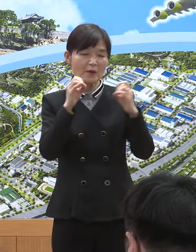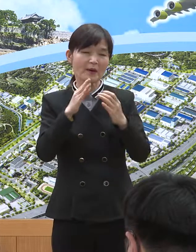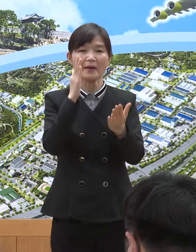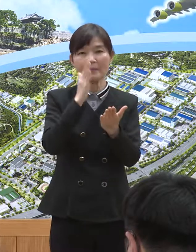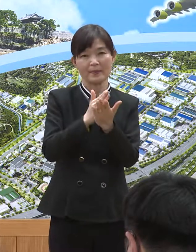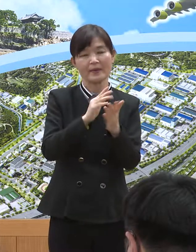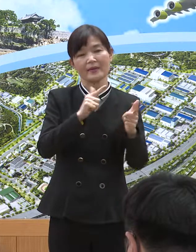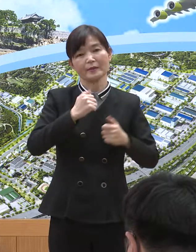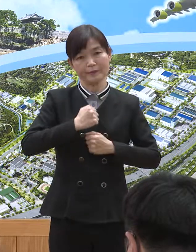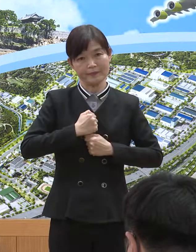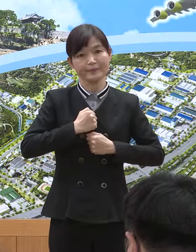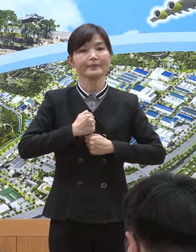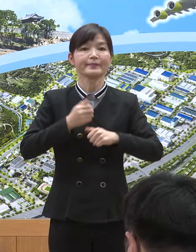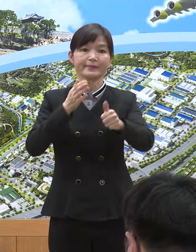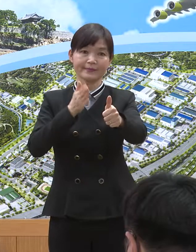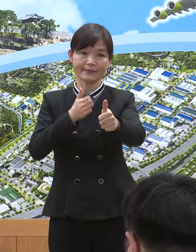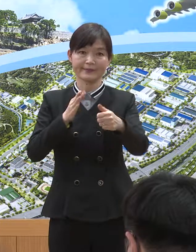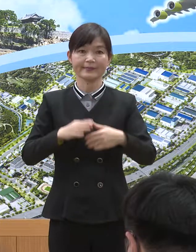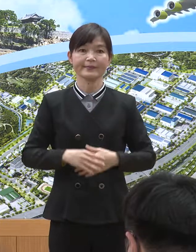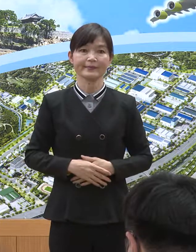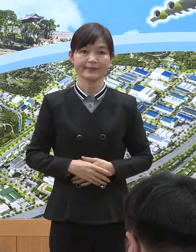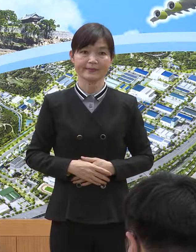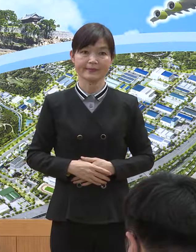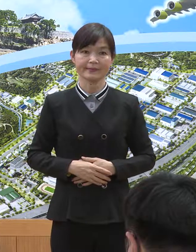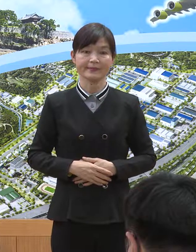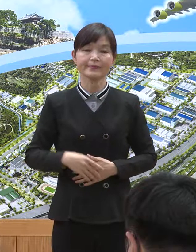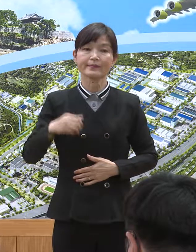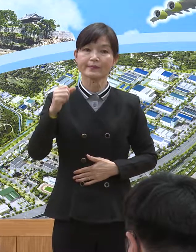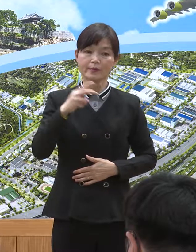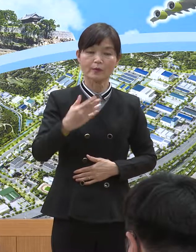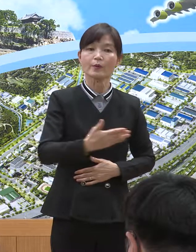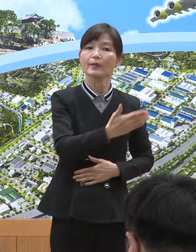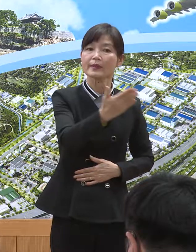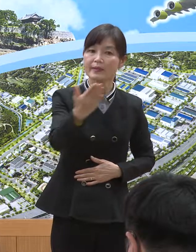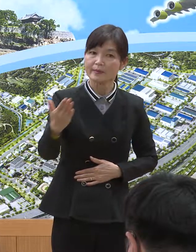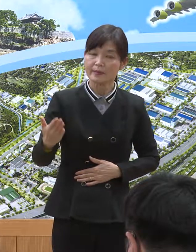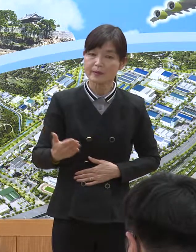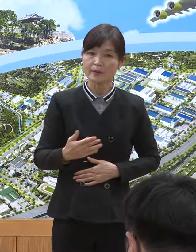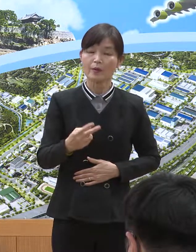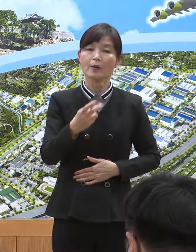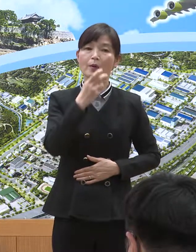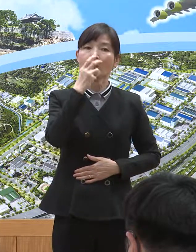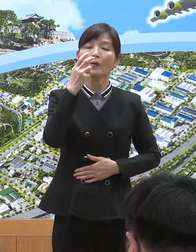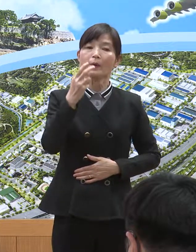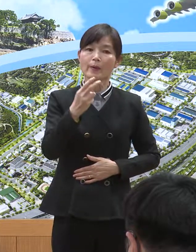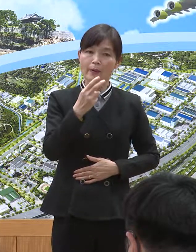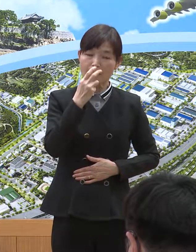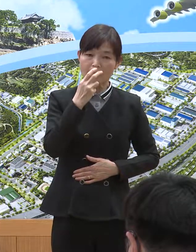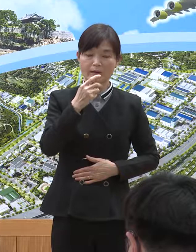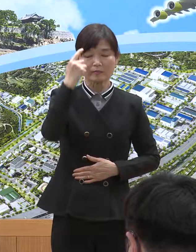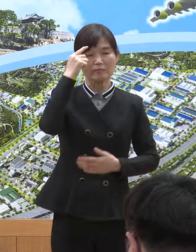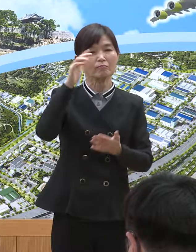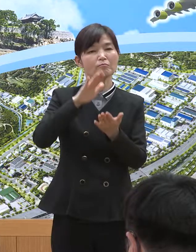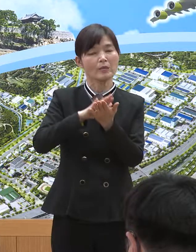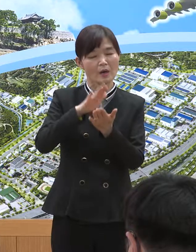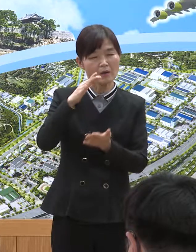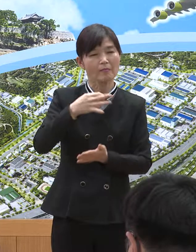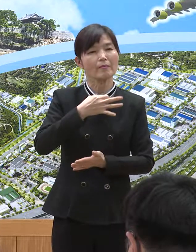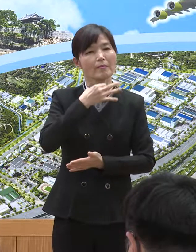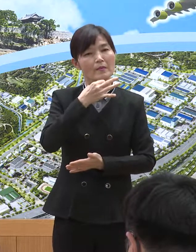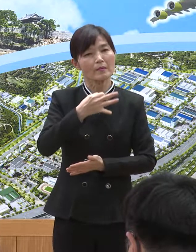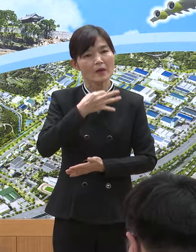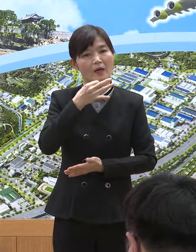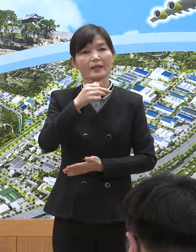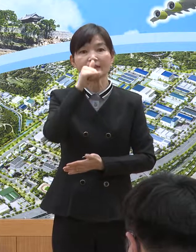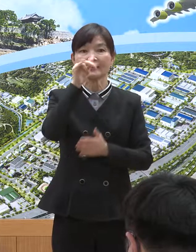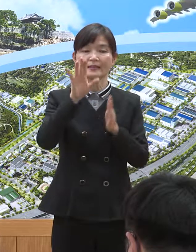반드시 준수해 주시기 바랍니다. 아울러 시민들께서는 호흡기, 발열, 정상 등이 있을